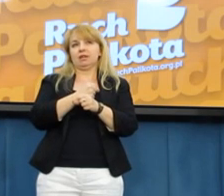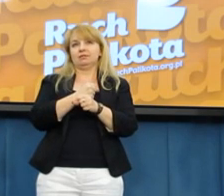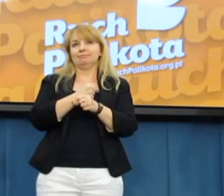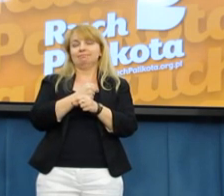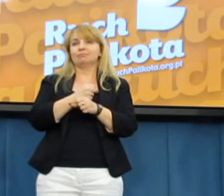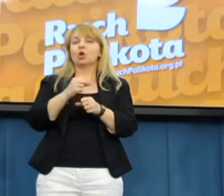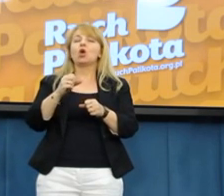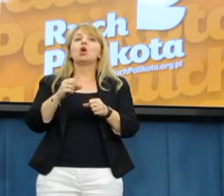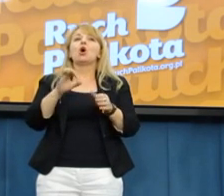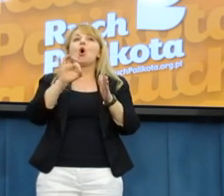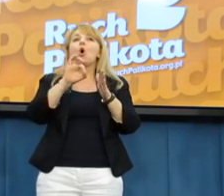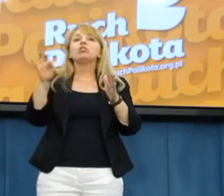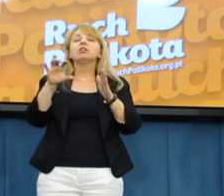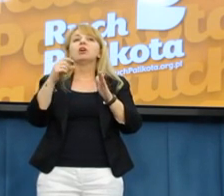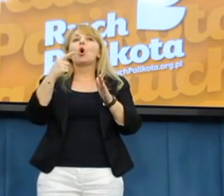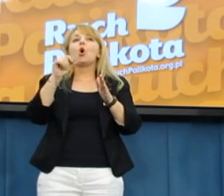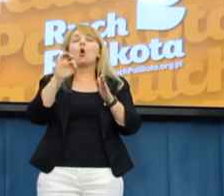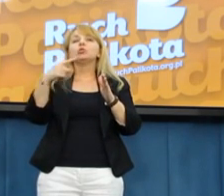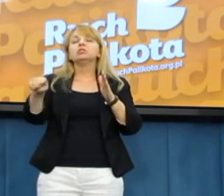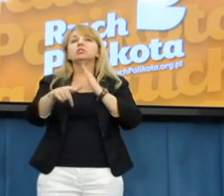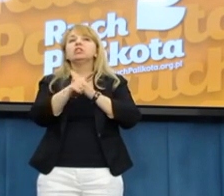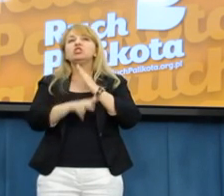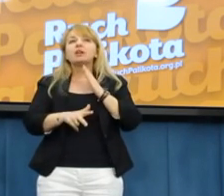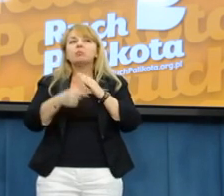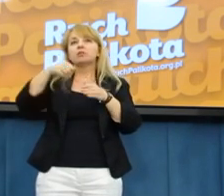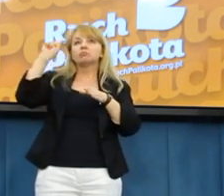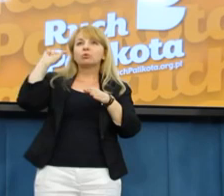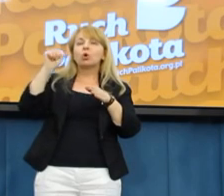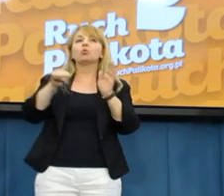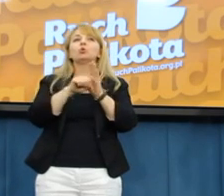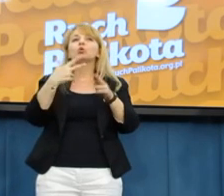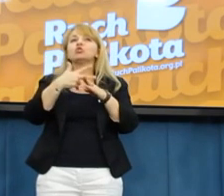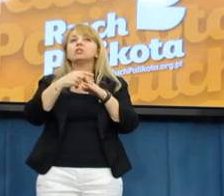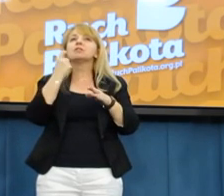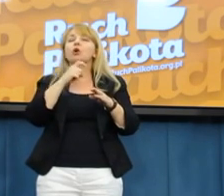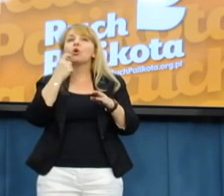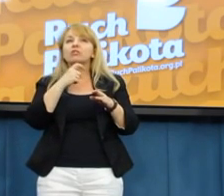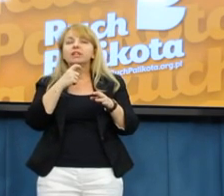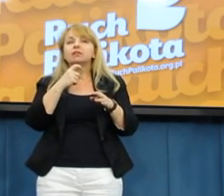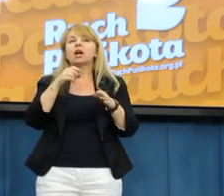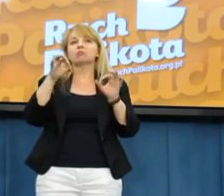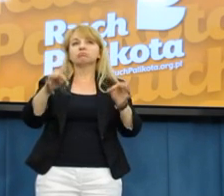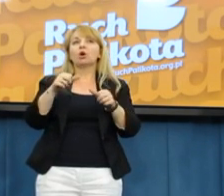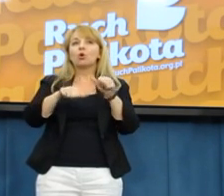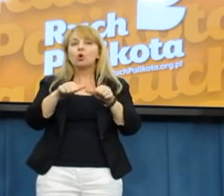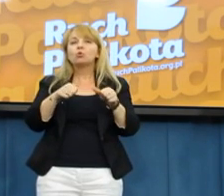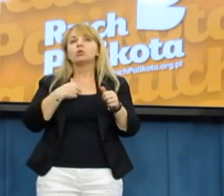ubiegłego roku, od końca sierpnia do 30 kwietnia 2013 roku zwłaniłem wszystkie 74 osoby.